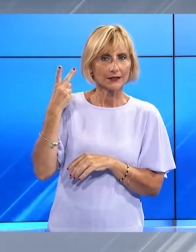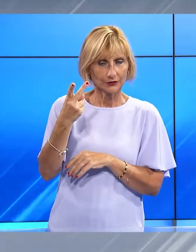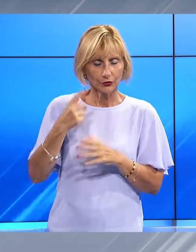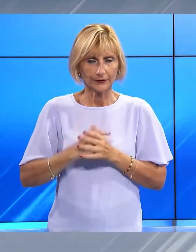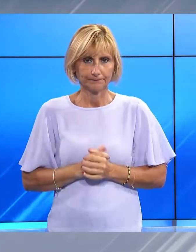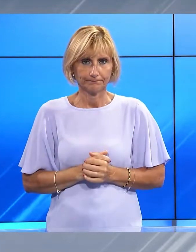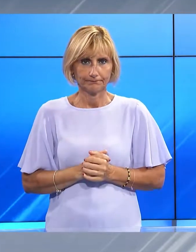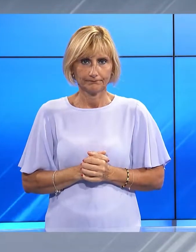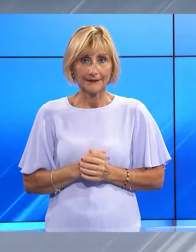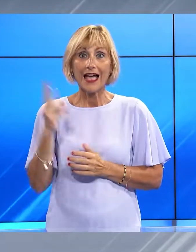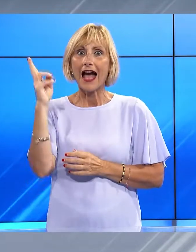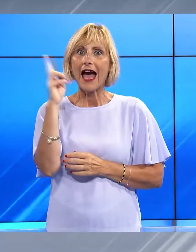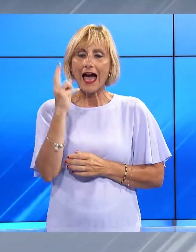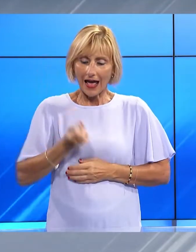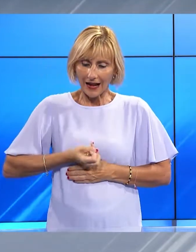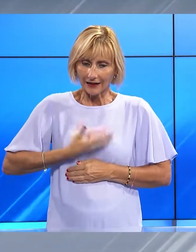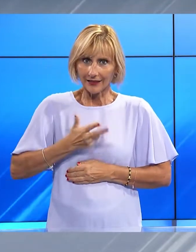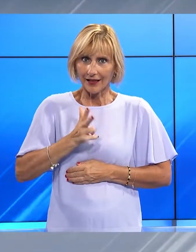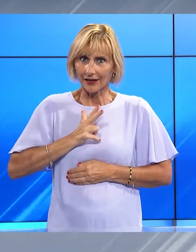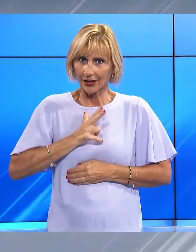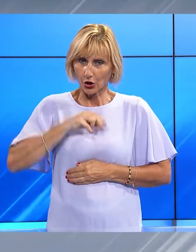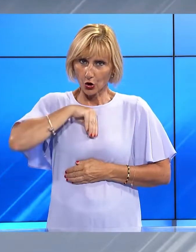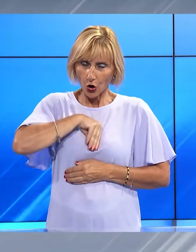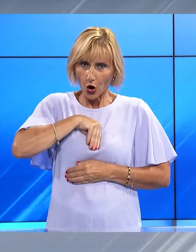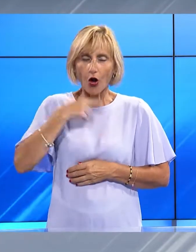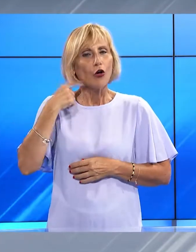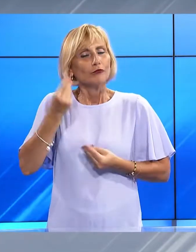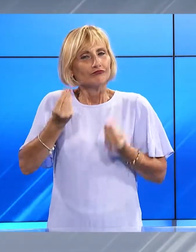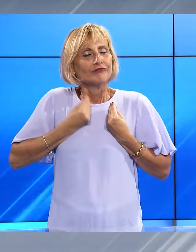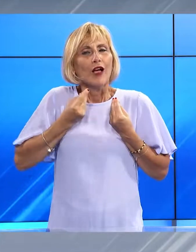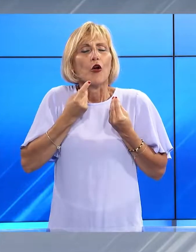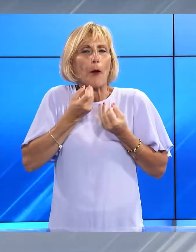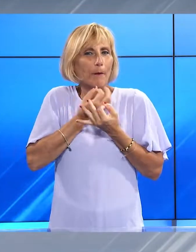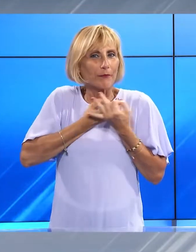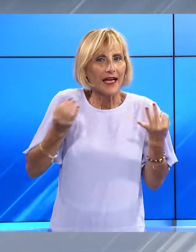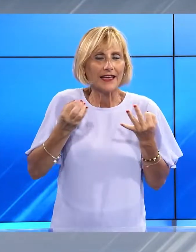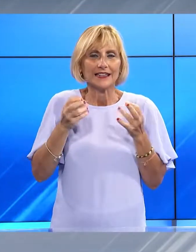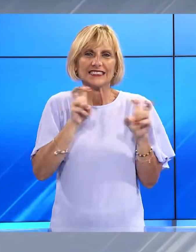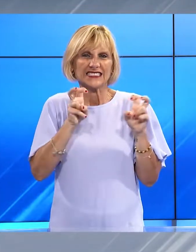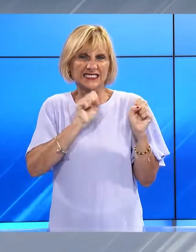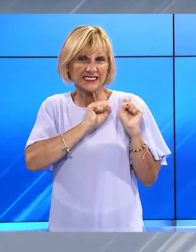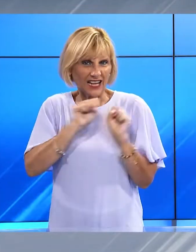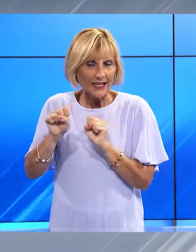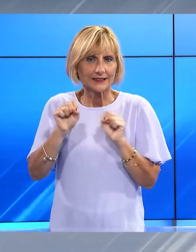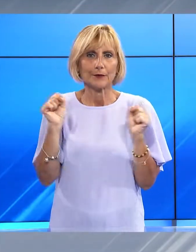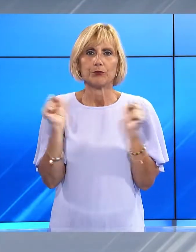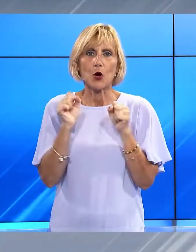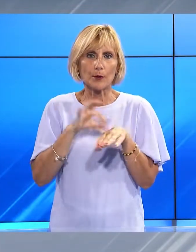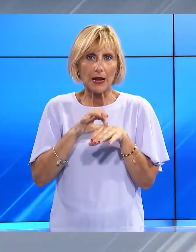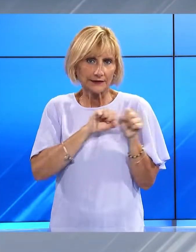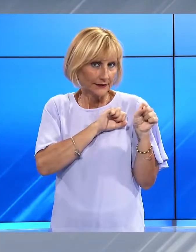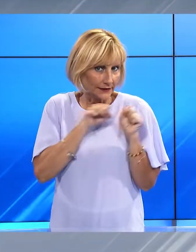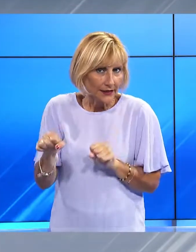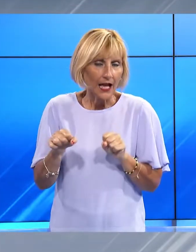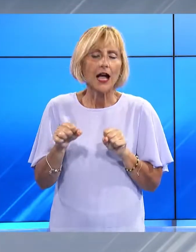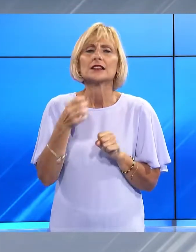arricchirci dentro, per farci sentire bene. L'arte per combattere lo stress, l'ansia, le paure legate alla malattia. L'arte insomma come